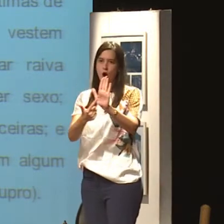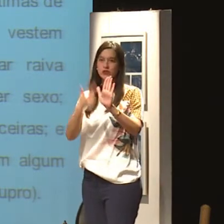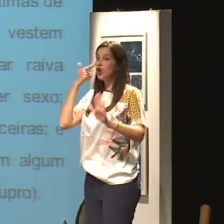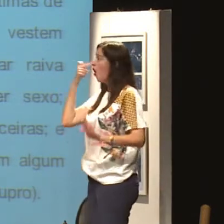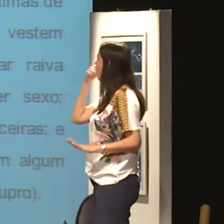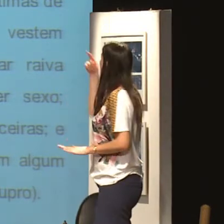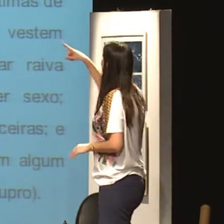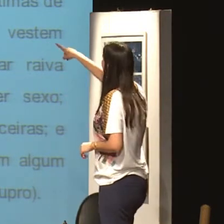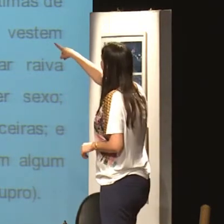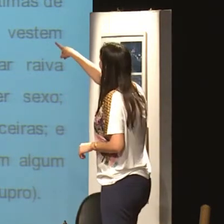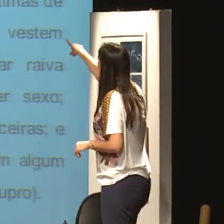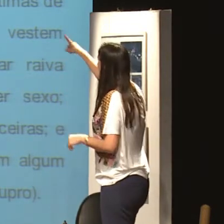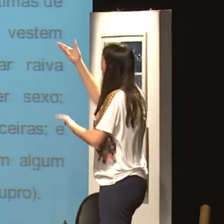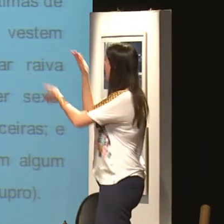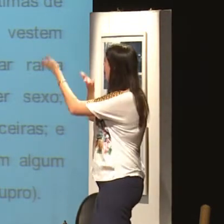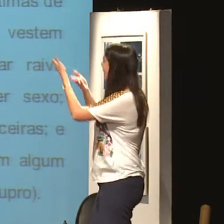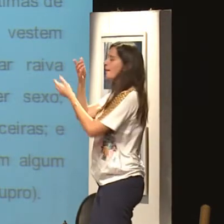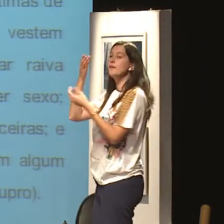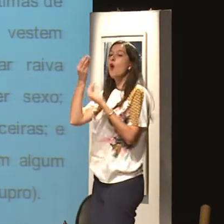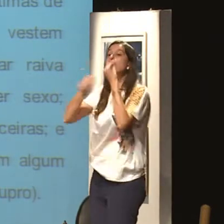já tem comprovado, olha, foram feitos estudos.